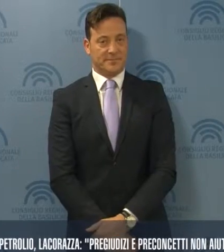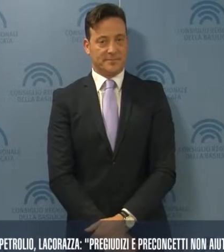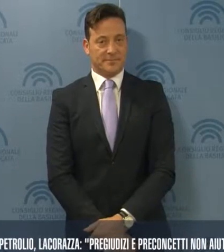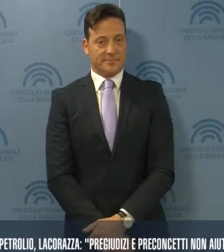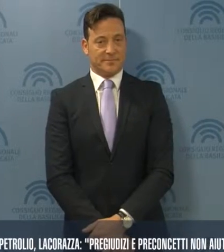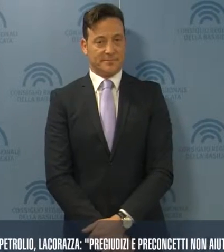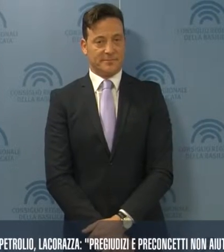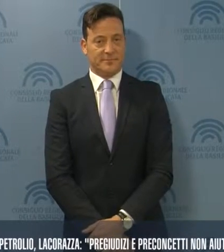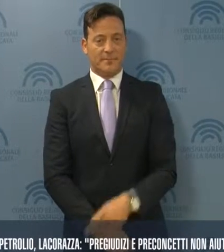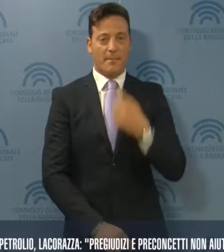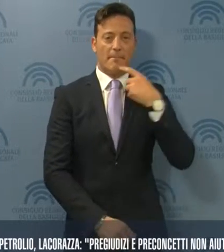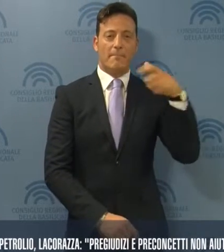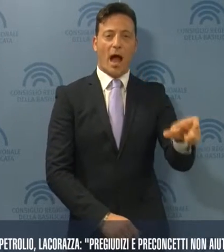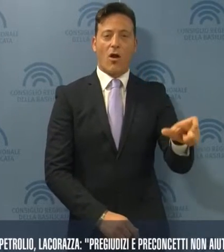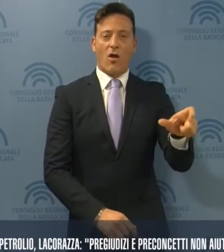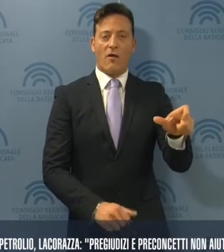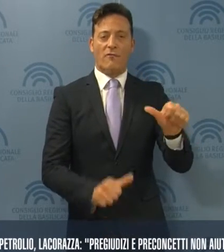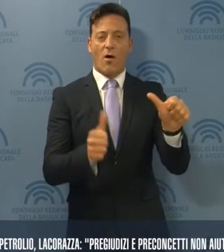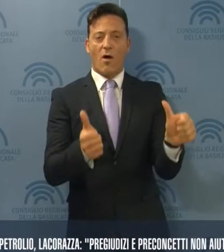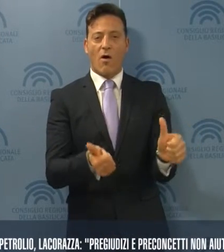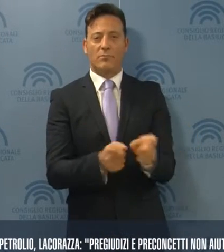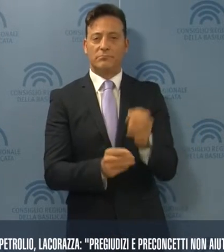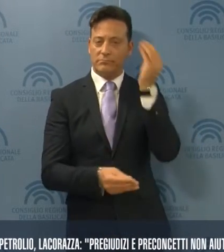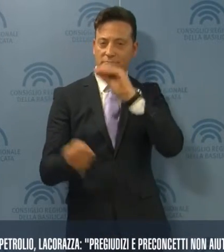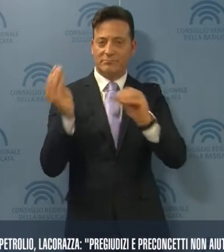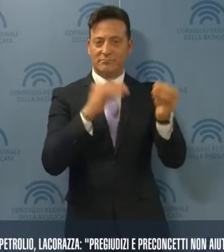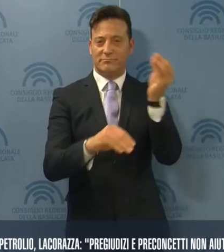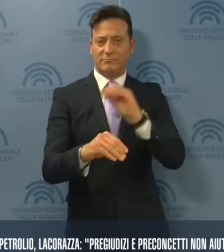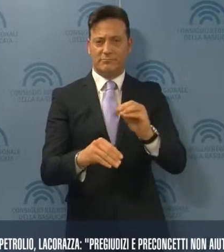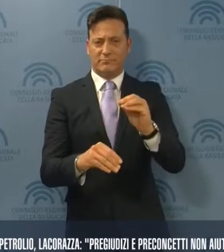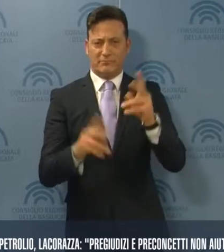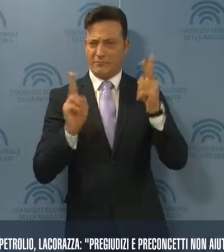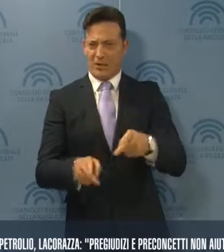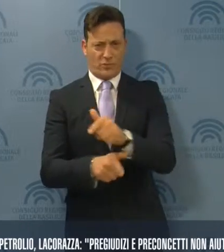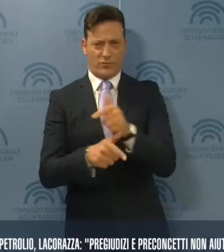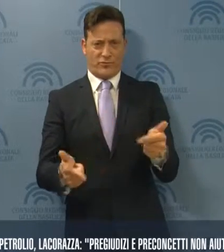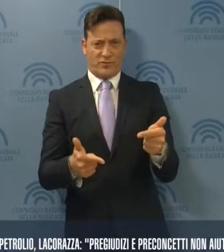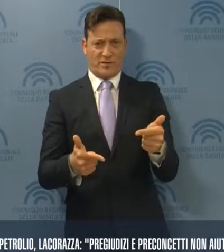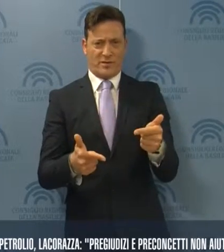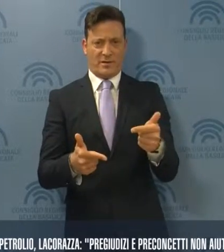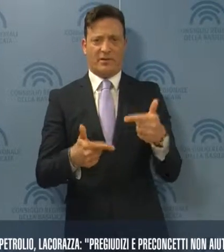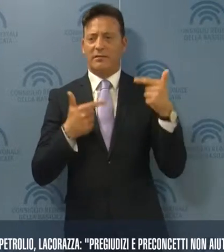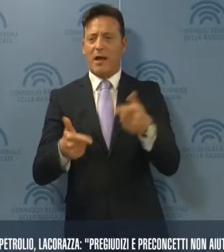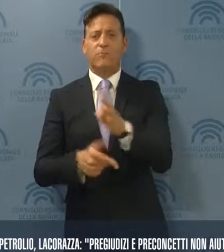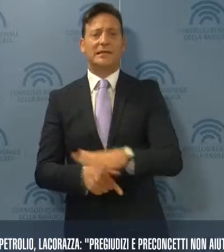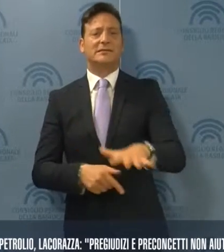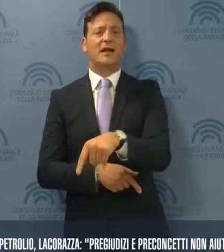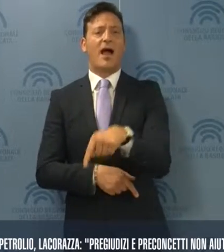Parole frutto di pregiudizi lontani dalla realtà che non aiutano a capire la Basilicata di oggi